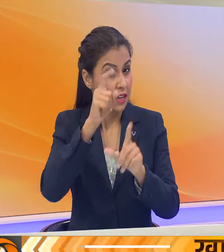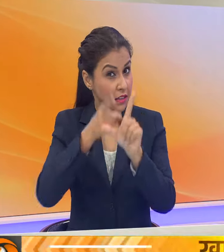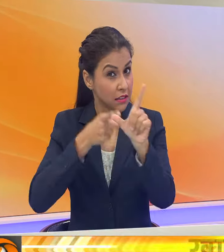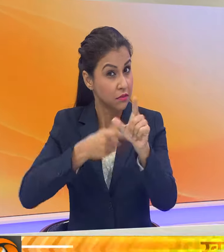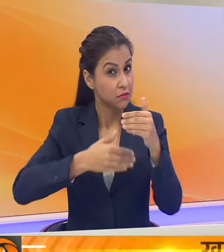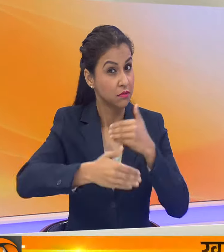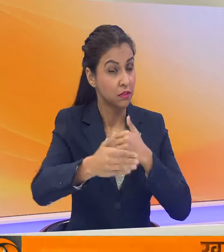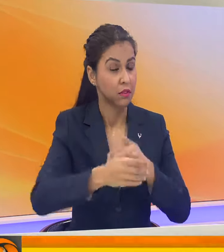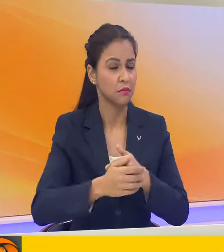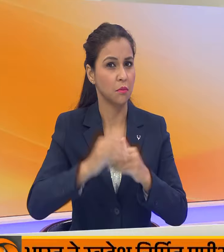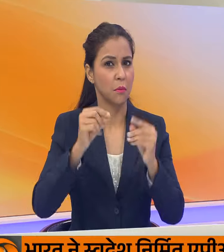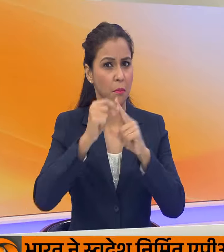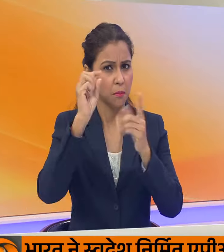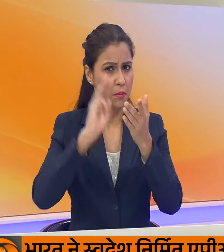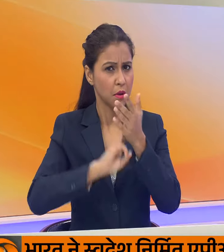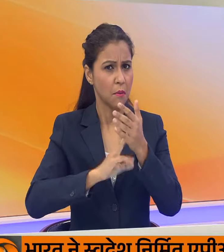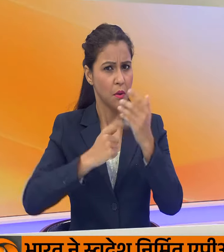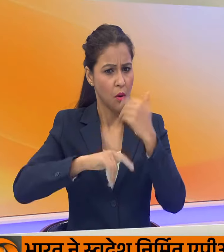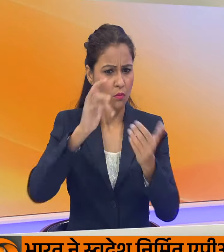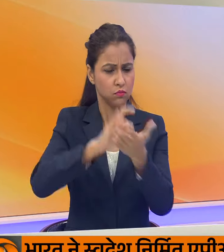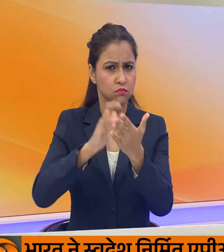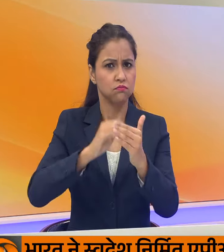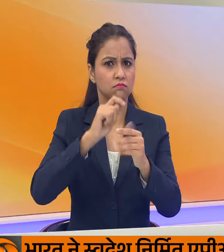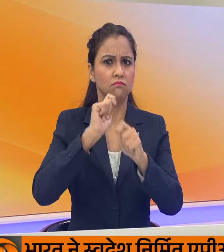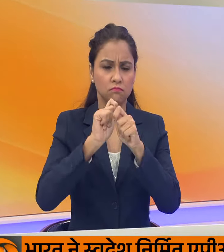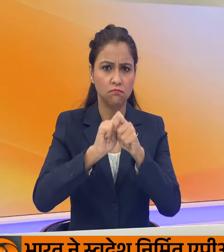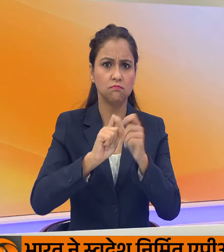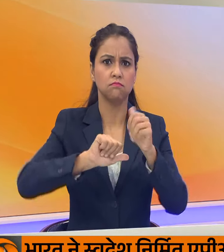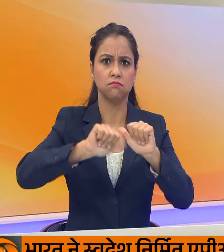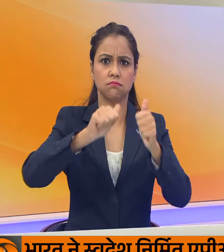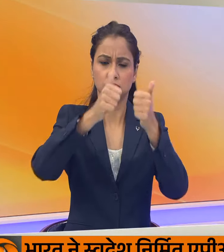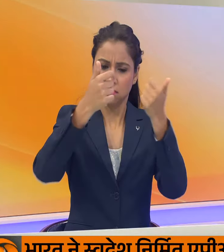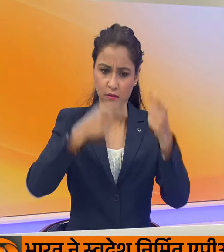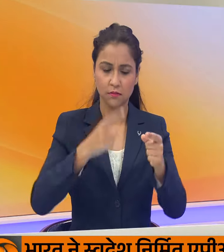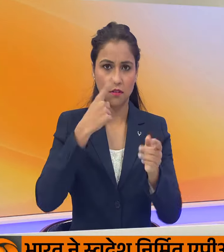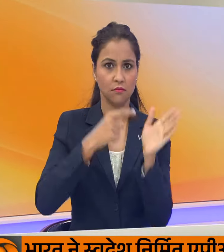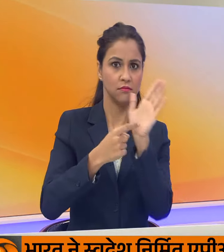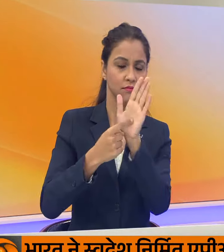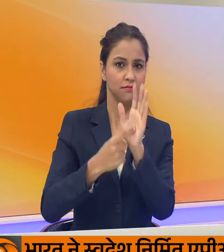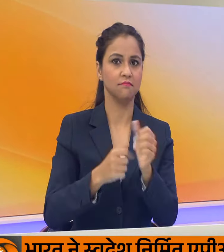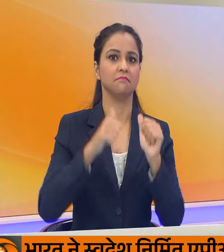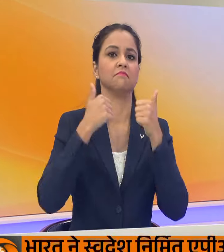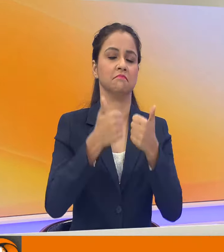राजपा विकास के लिए जो काम किये हैं ये जीत उसी का रिफ्लेक्षन है